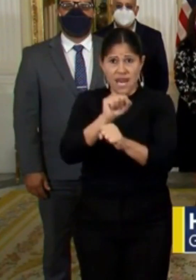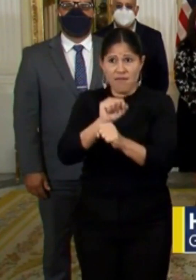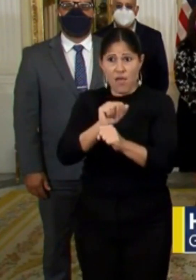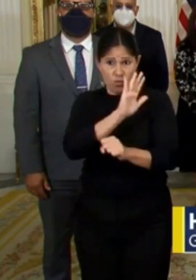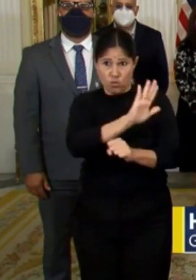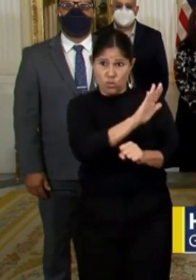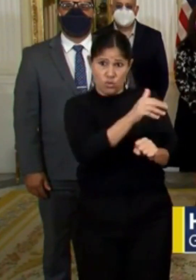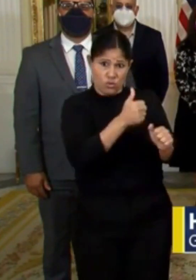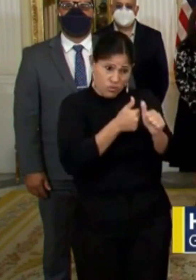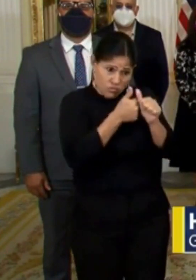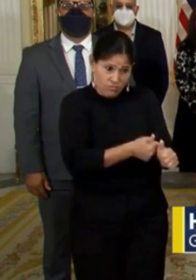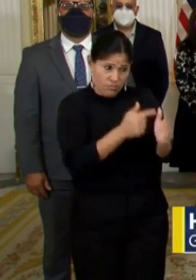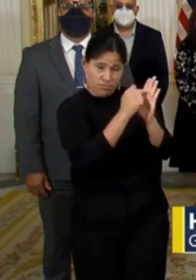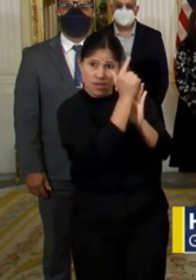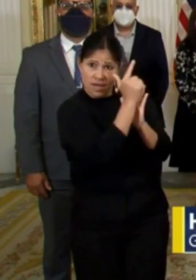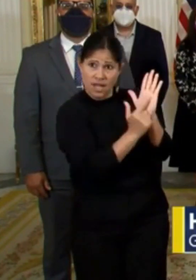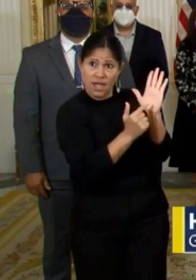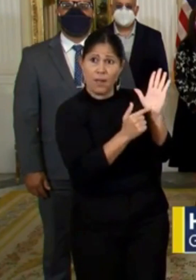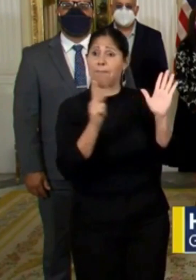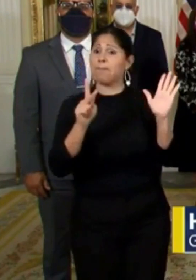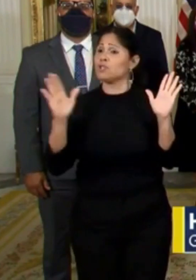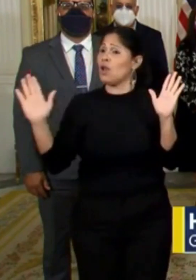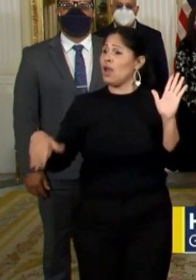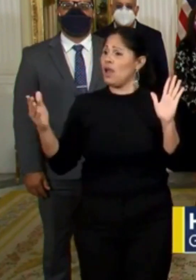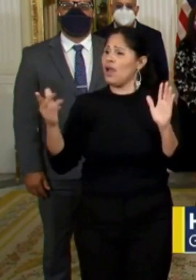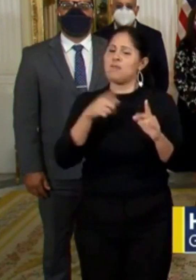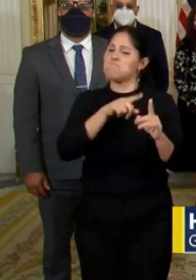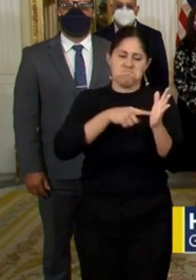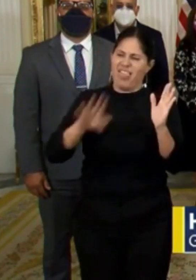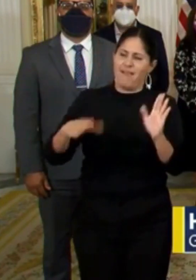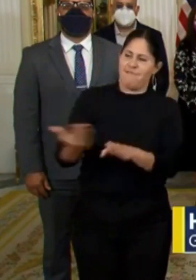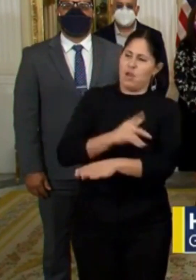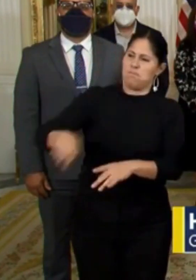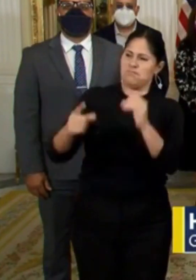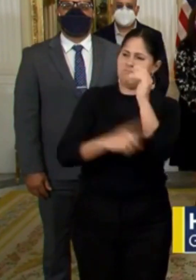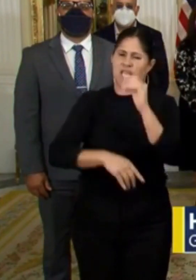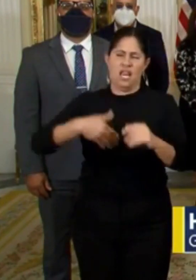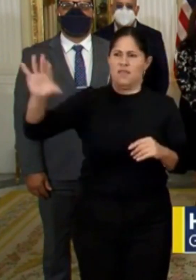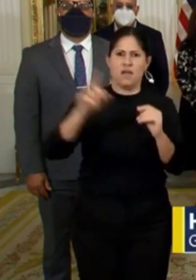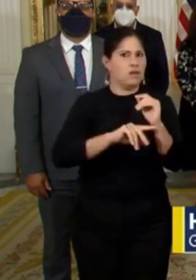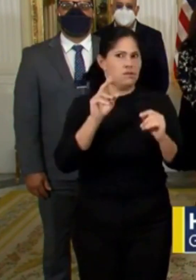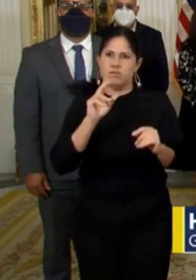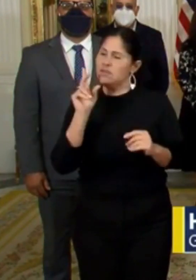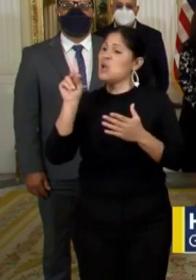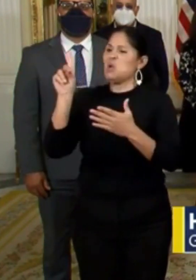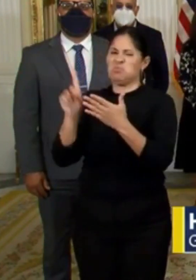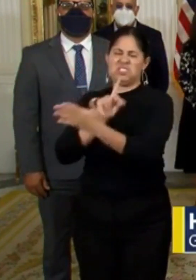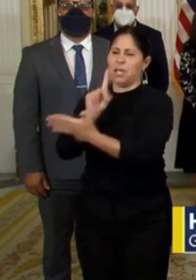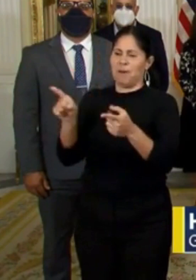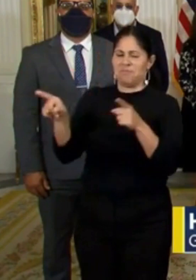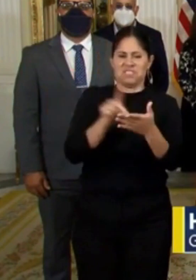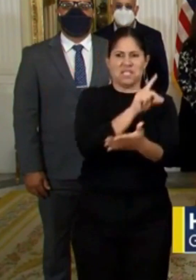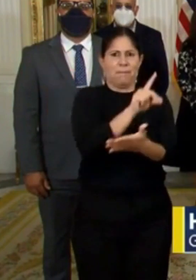la nueva orden no podrán despedir, disciplinar o de cualquier otra manera discriminar contra un empleado